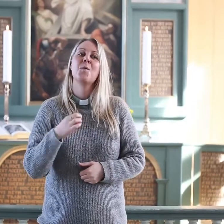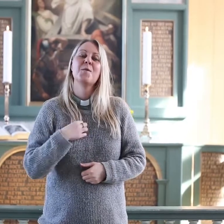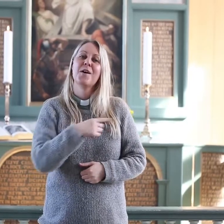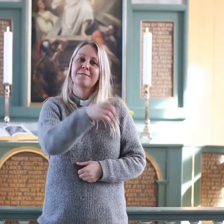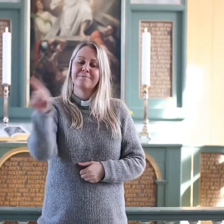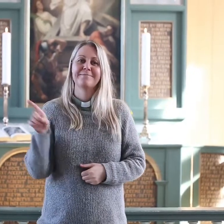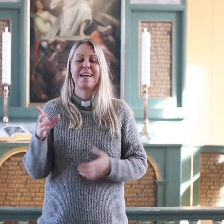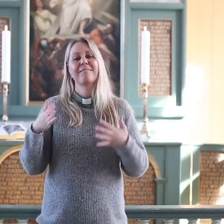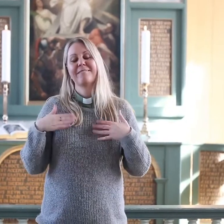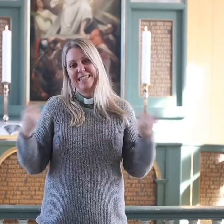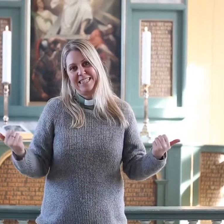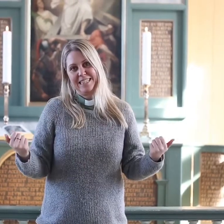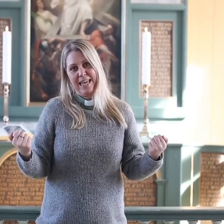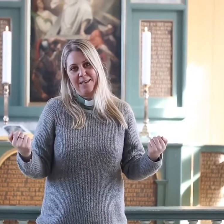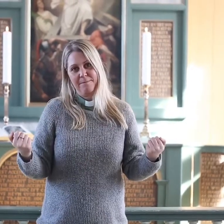Og håpe alle er friske.